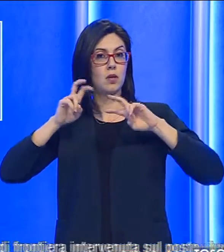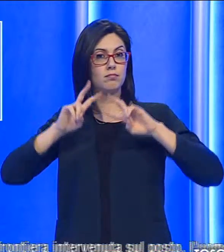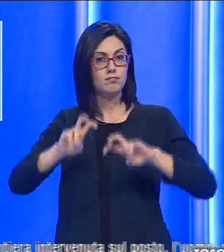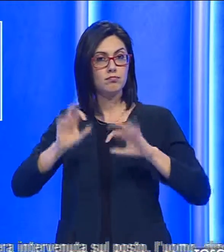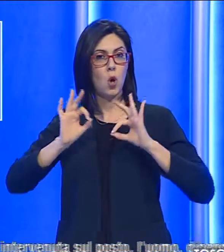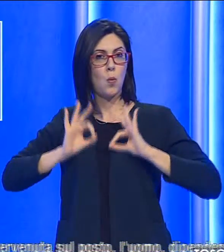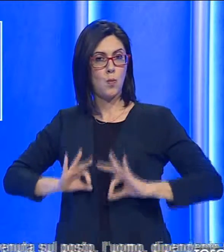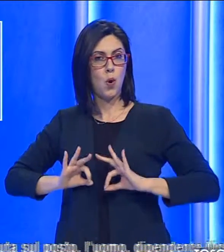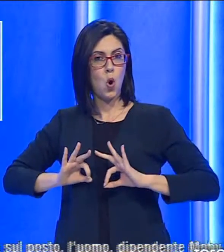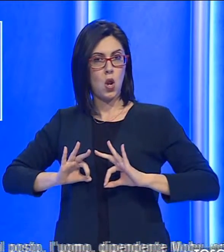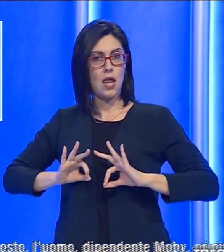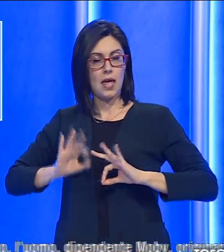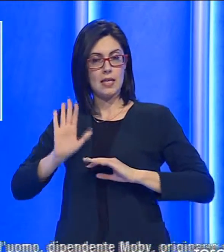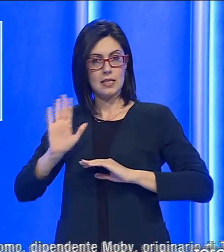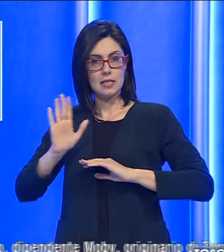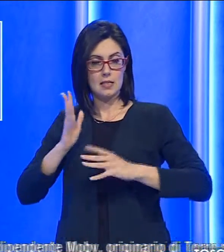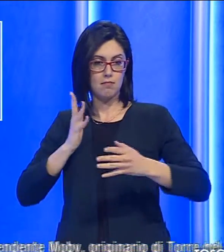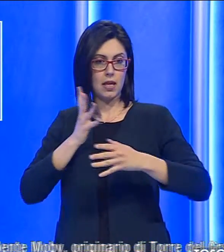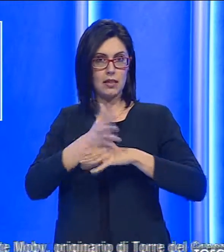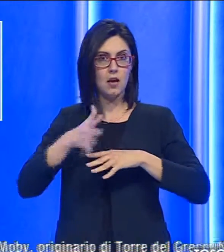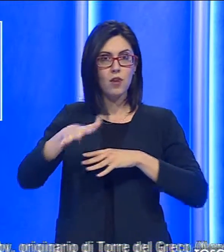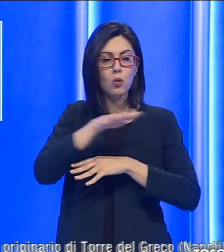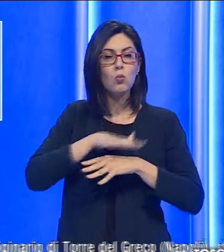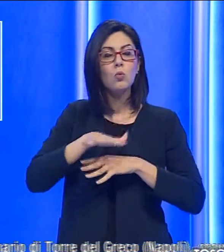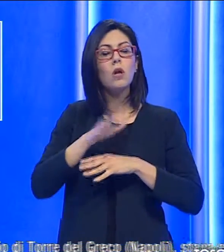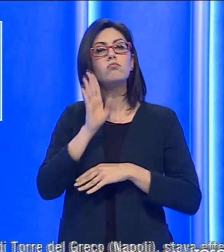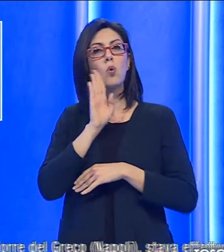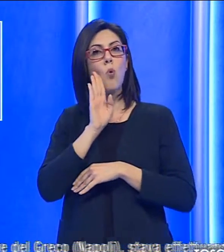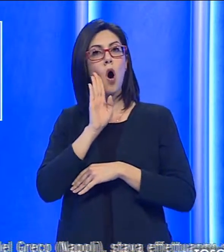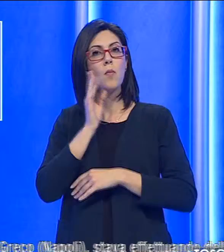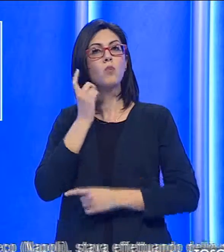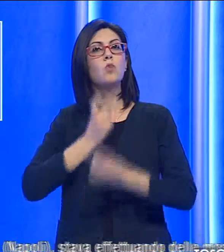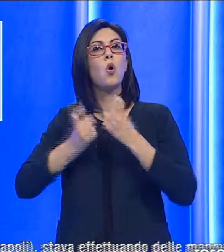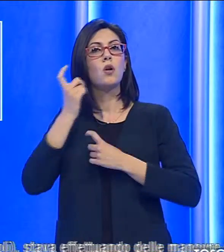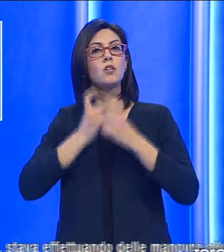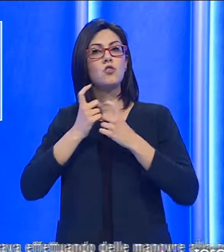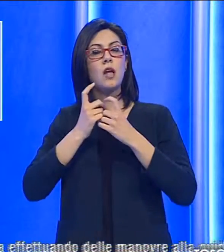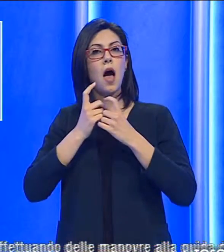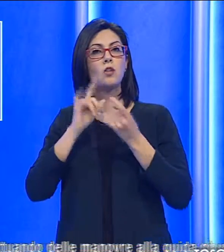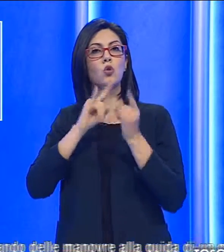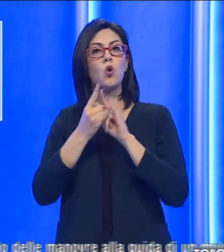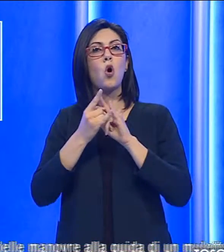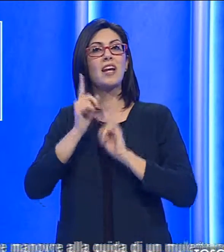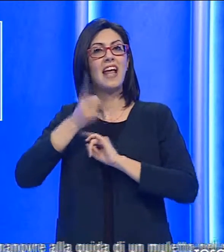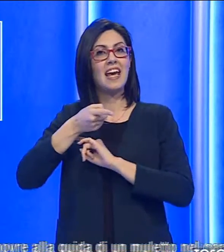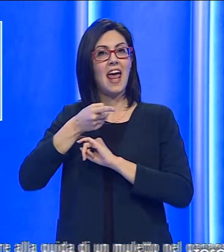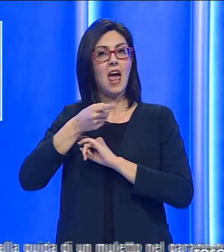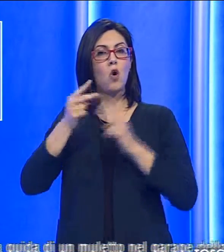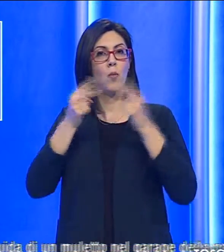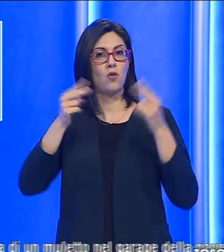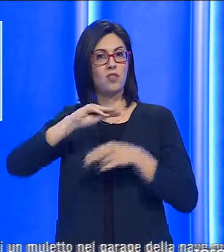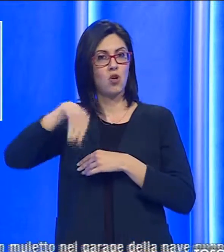polizia di frontiera intervenuta sul posto l'uomo originario di Tore del Greco, provincia di Napoli,